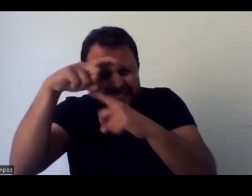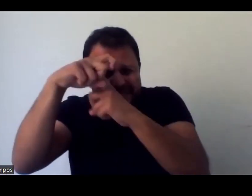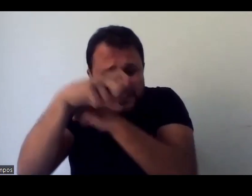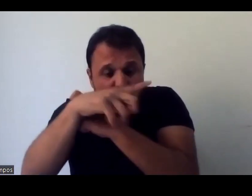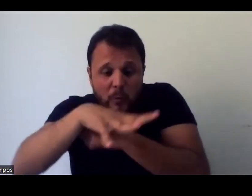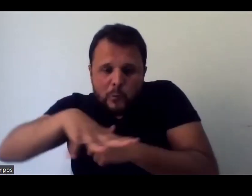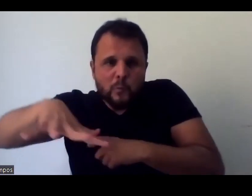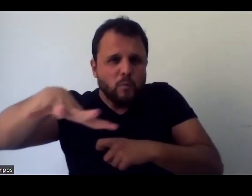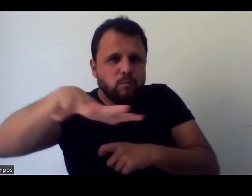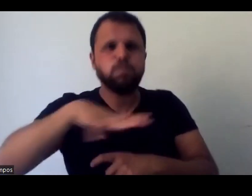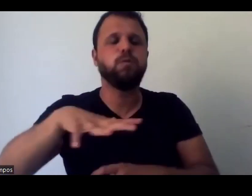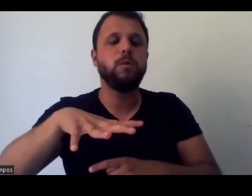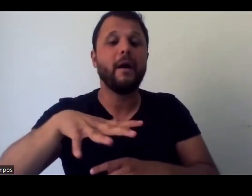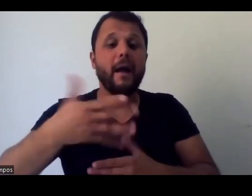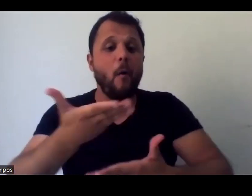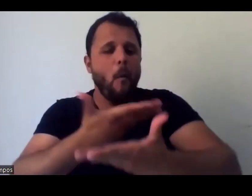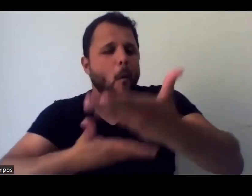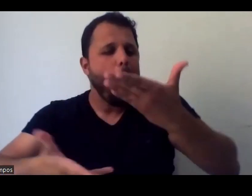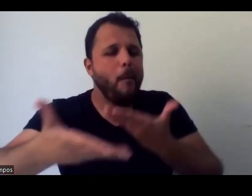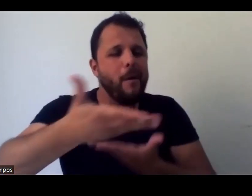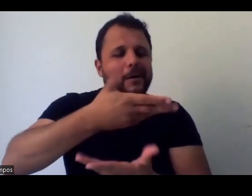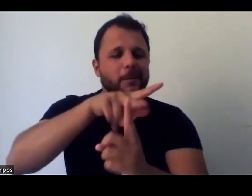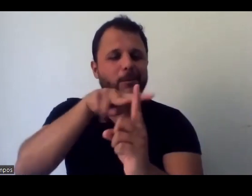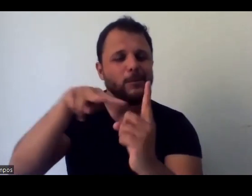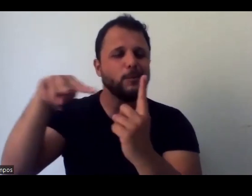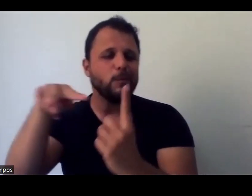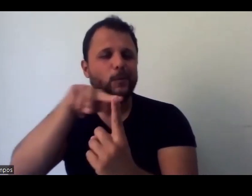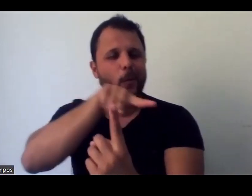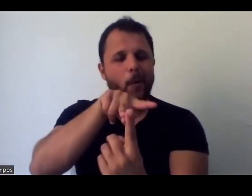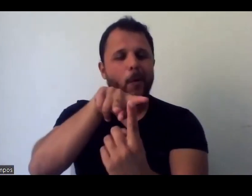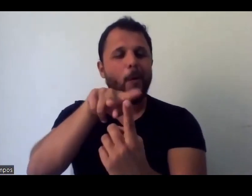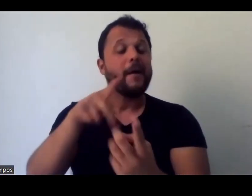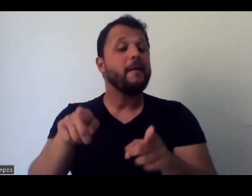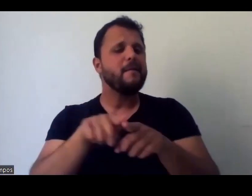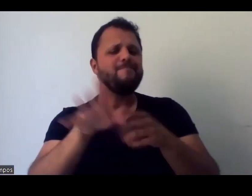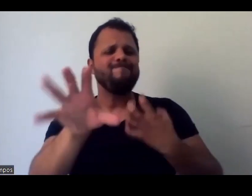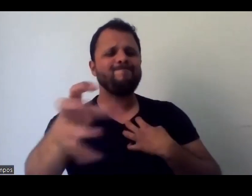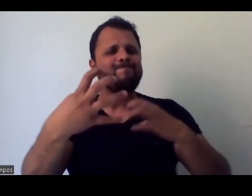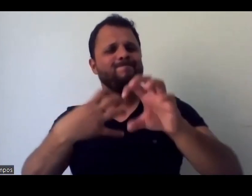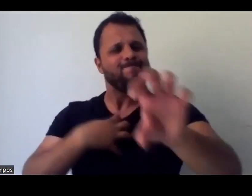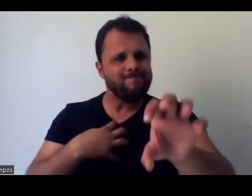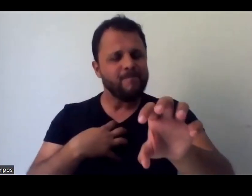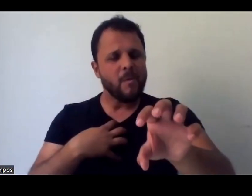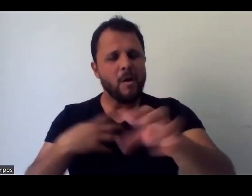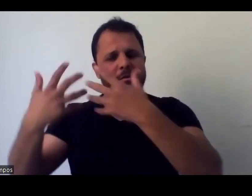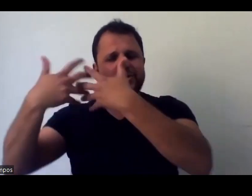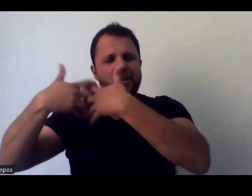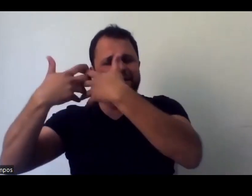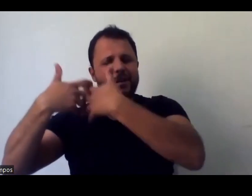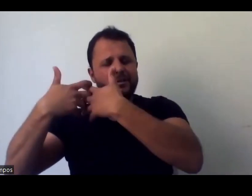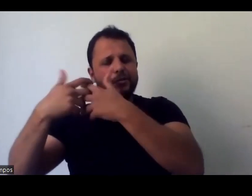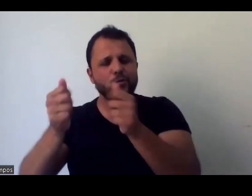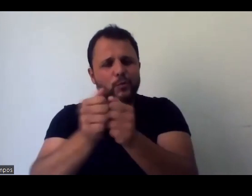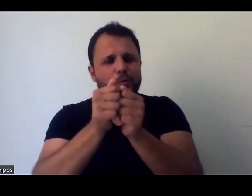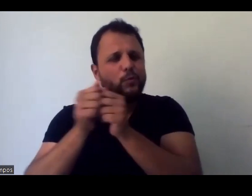lugar é um lugar do compartilhamento, do olhar, de se colocar no papel do outro, né, de pensar juntos, de convocar, conversar,